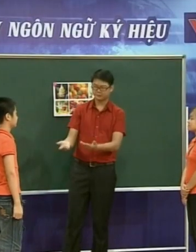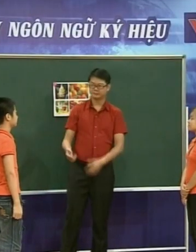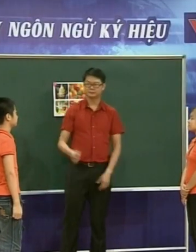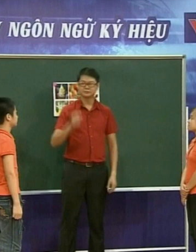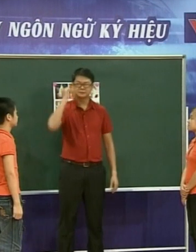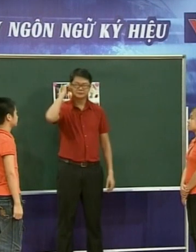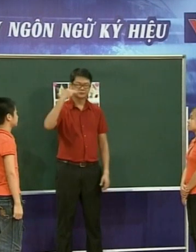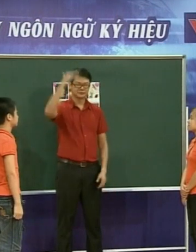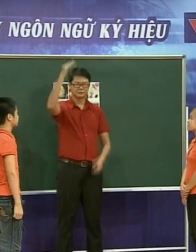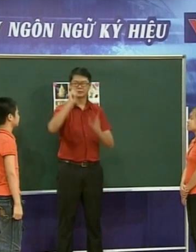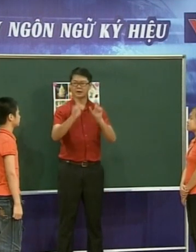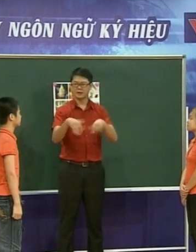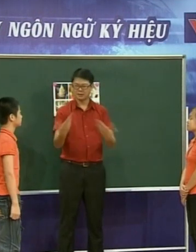Một bạn sẽ hỏi và một bạn sẽ trả lời